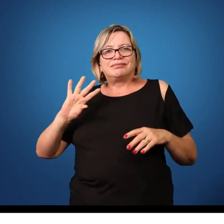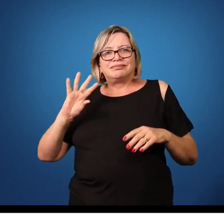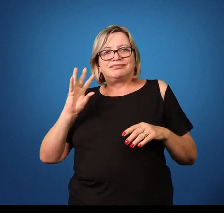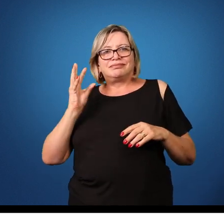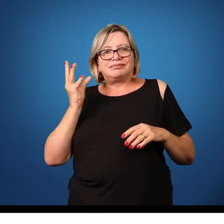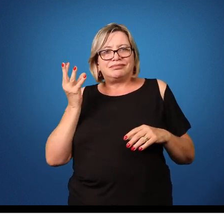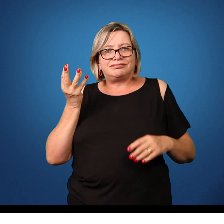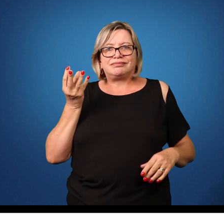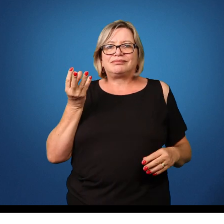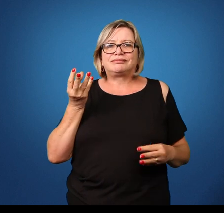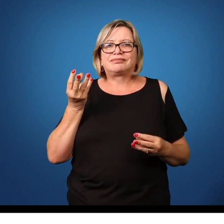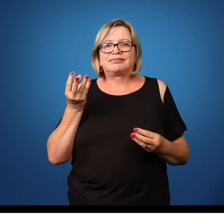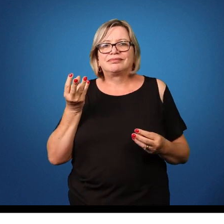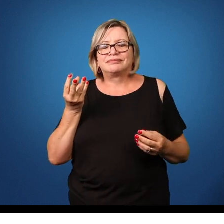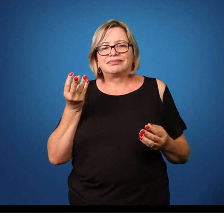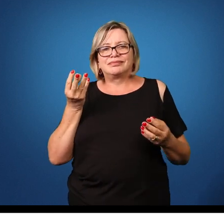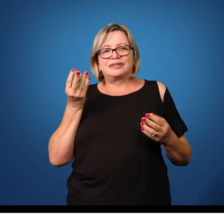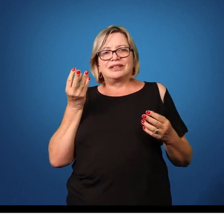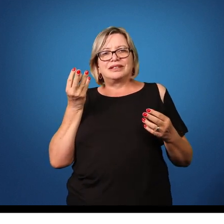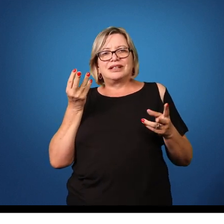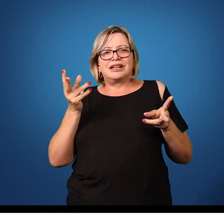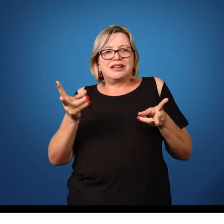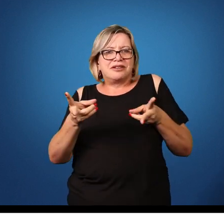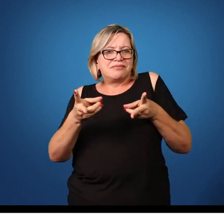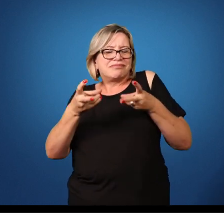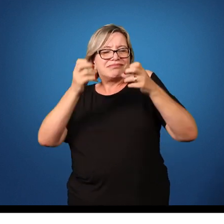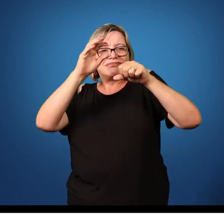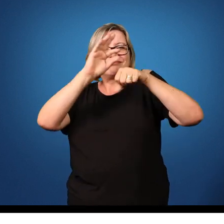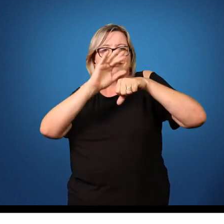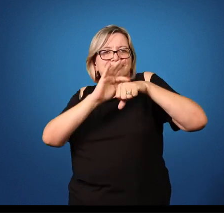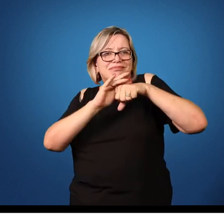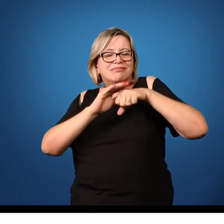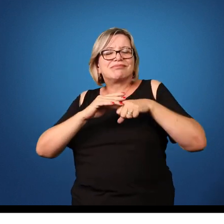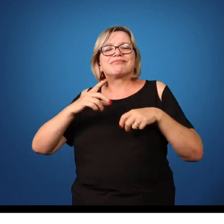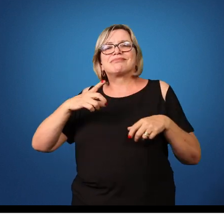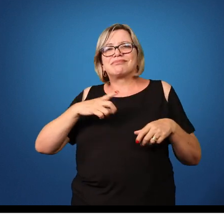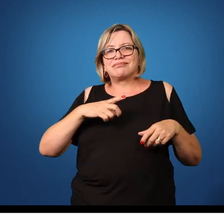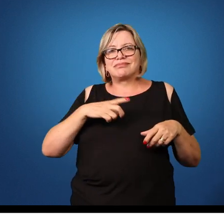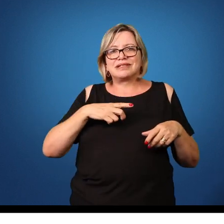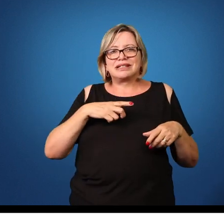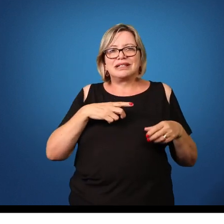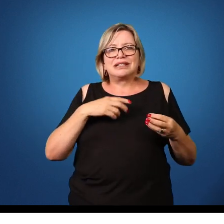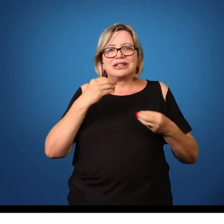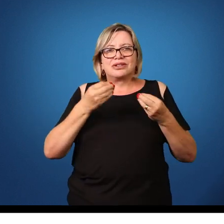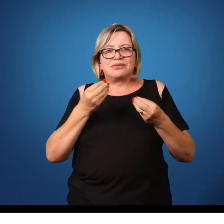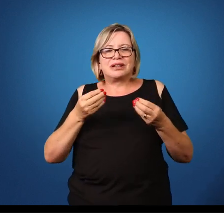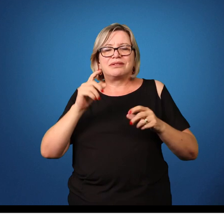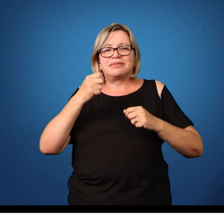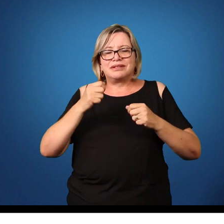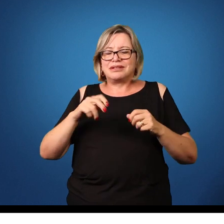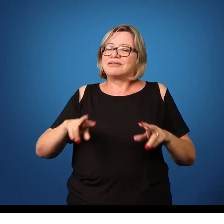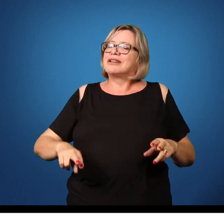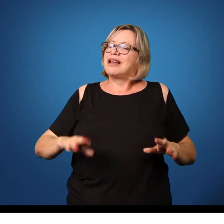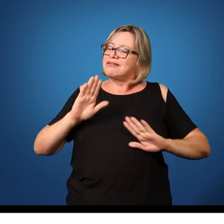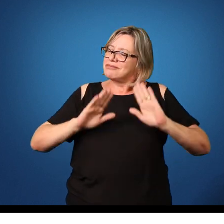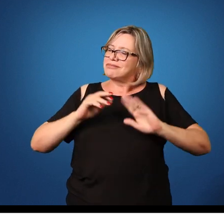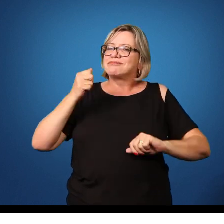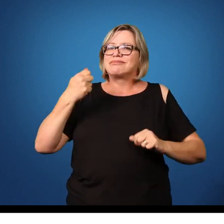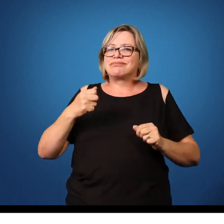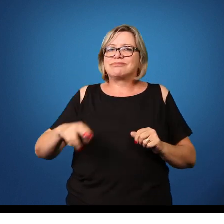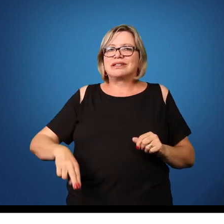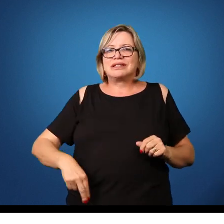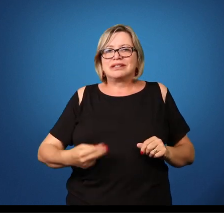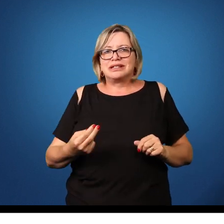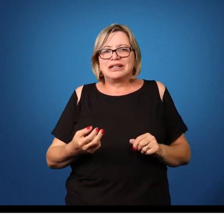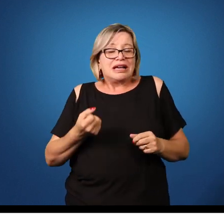diagnóstico complementar e que aí a única forma de tratamento seria a cirurgia. Quando não